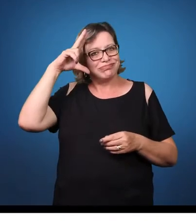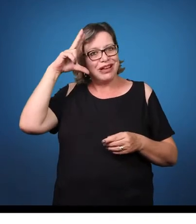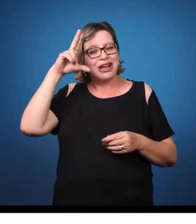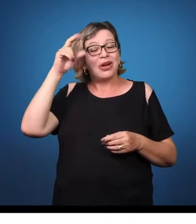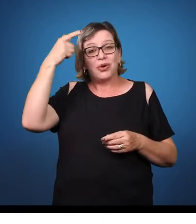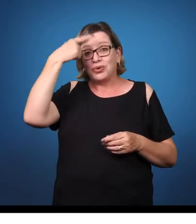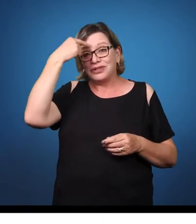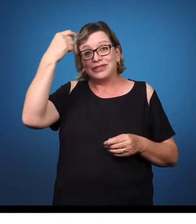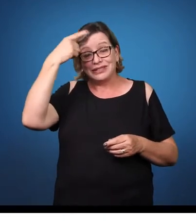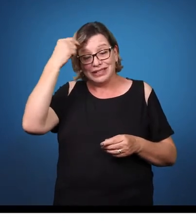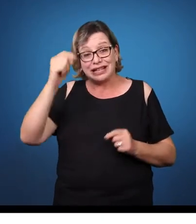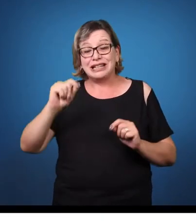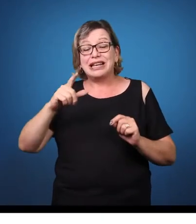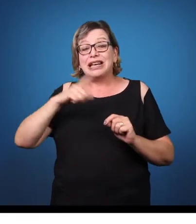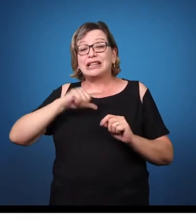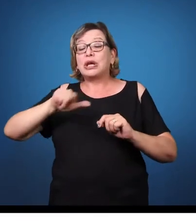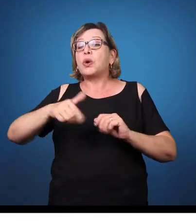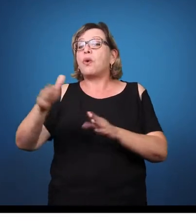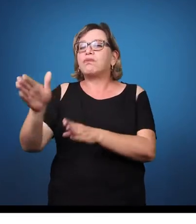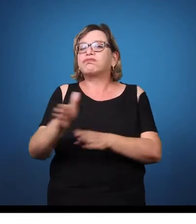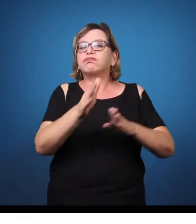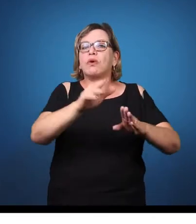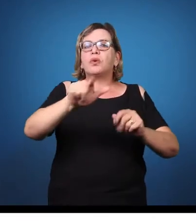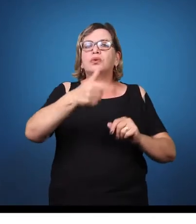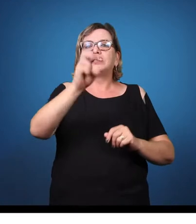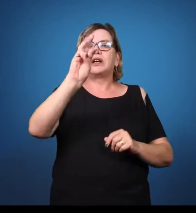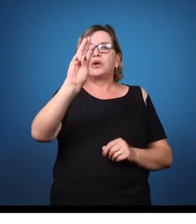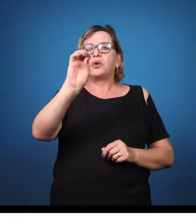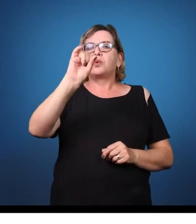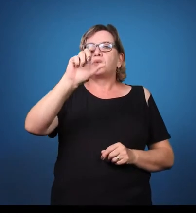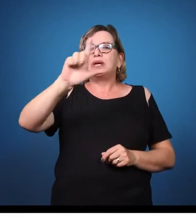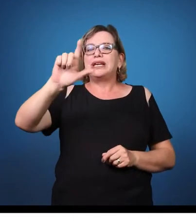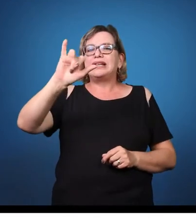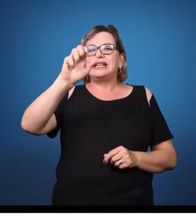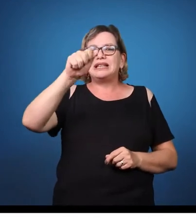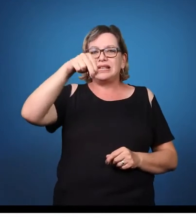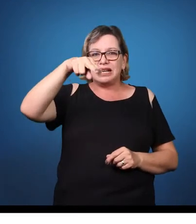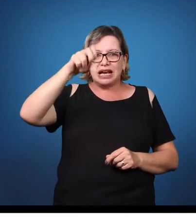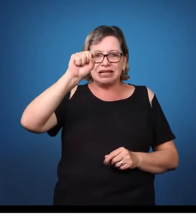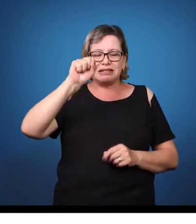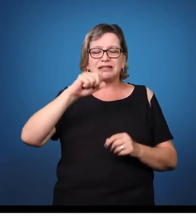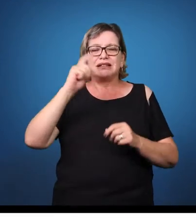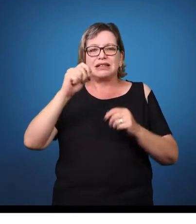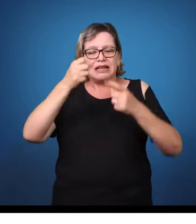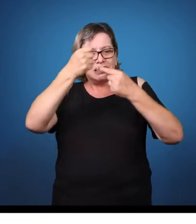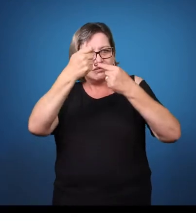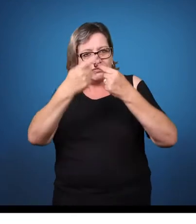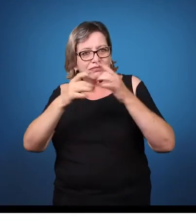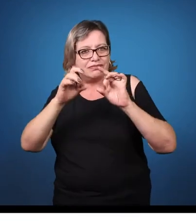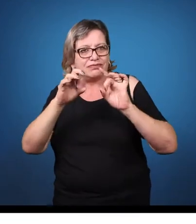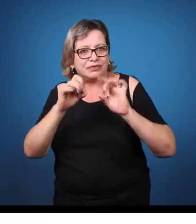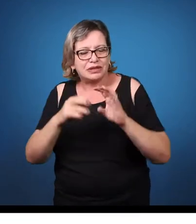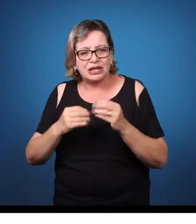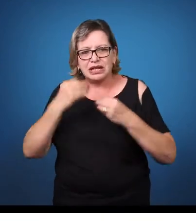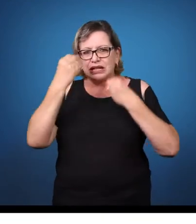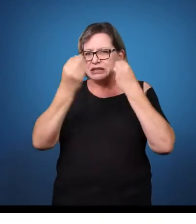características específicas. Então, tanto os transtornos como as síndromes, né? Os distúrbios